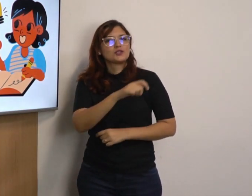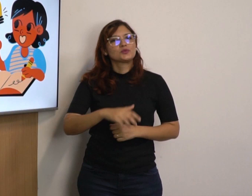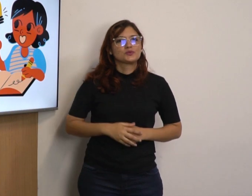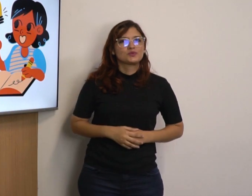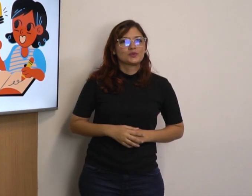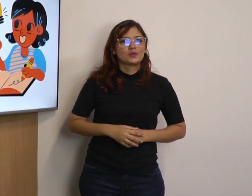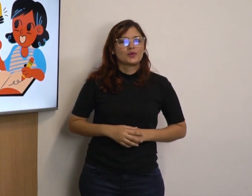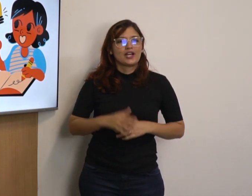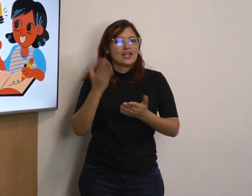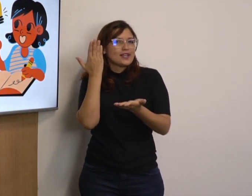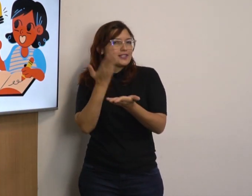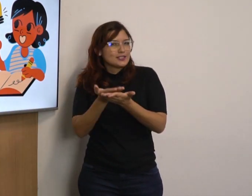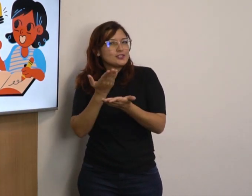Estudar. Ai, ai, ai.